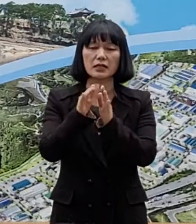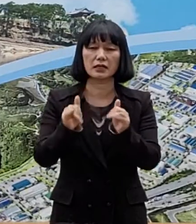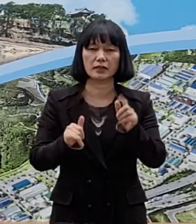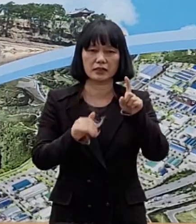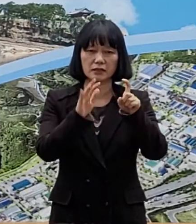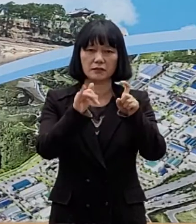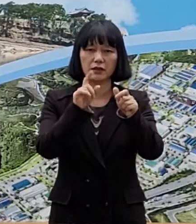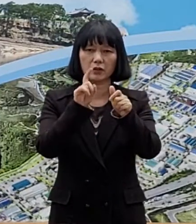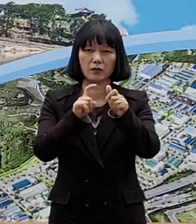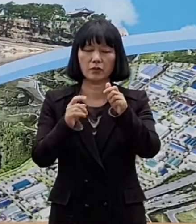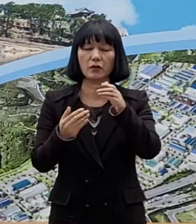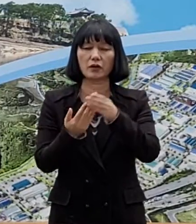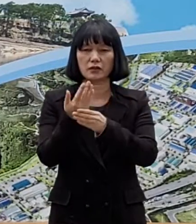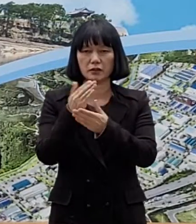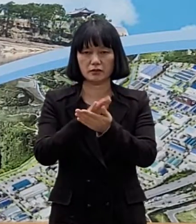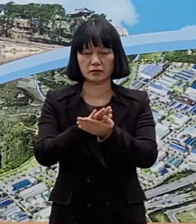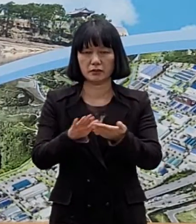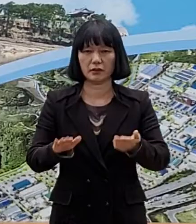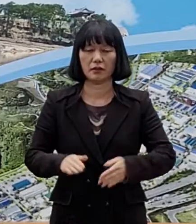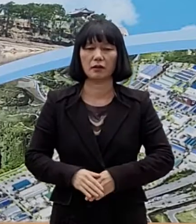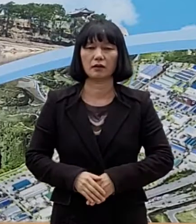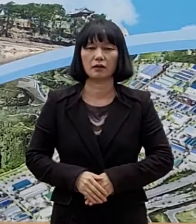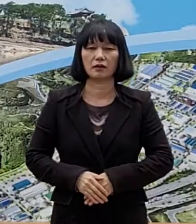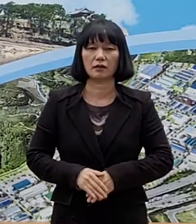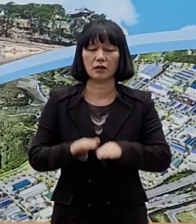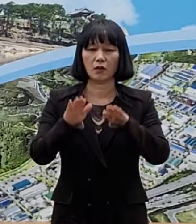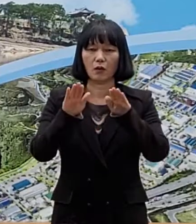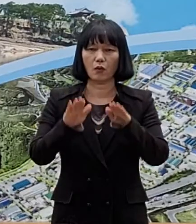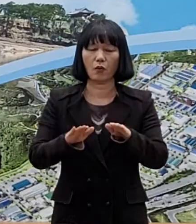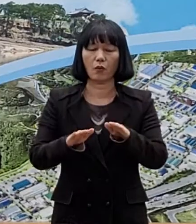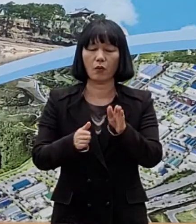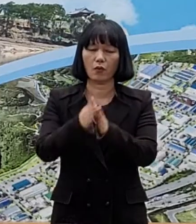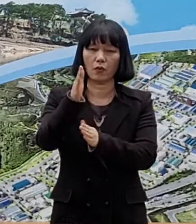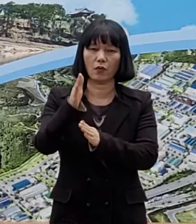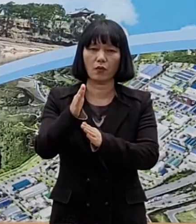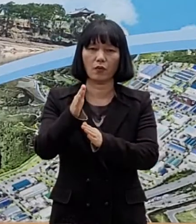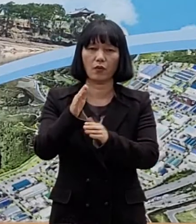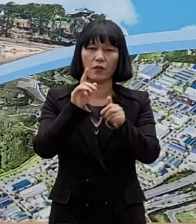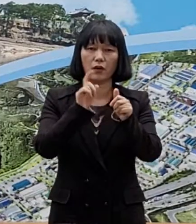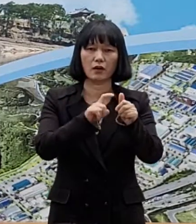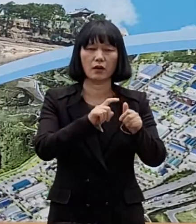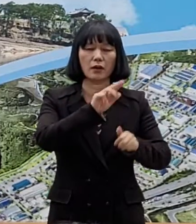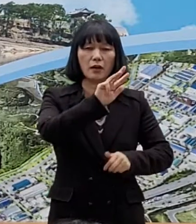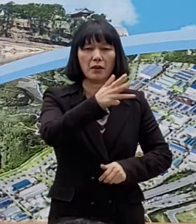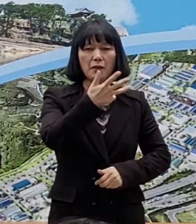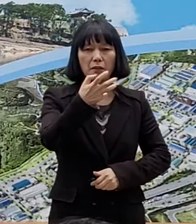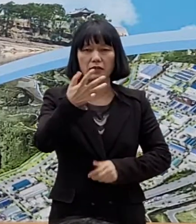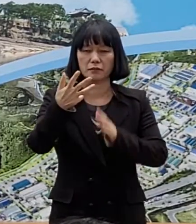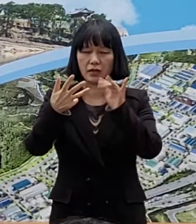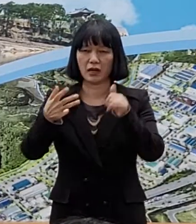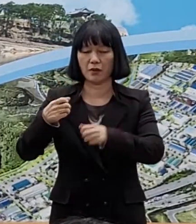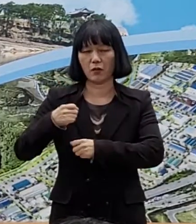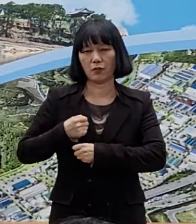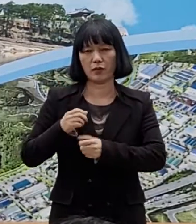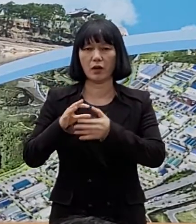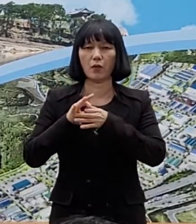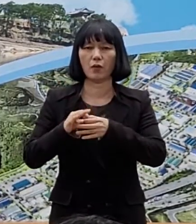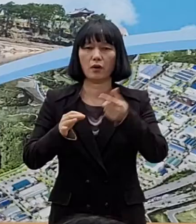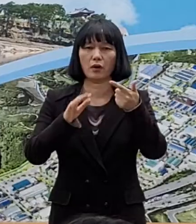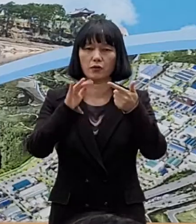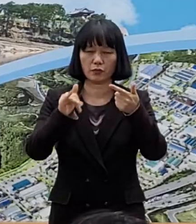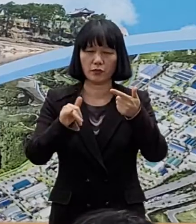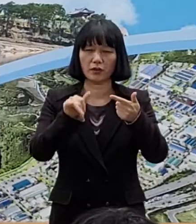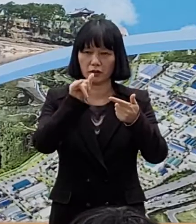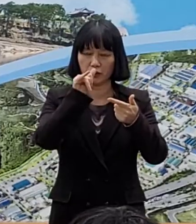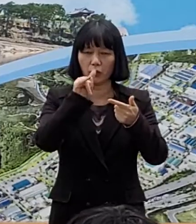10명이 추가 발생하였으며 오늘은 일반 시민 888명, 군부대 관련 6명